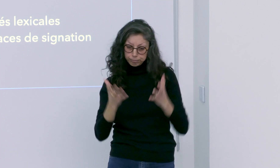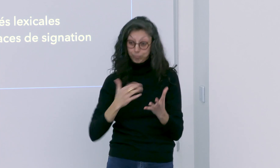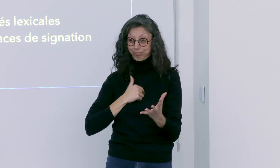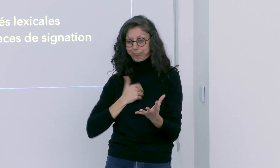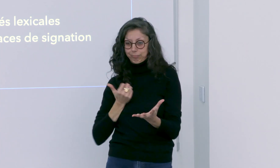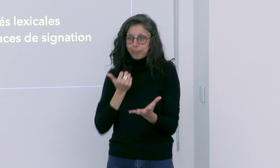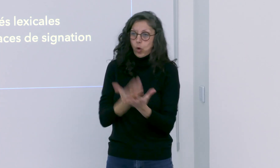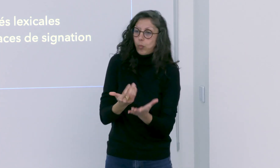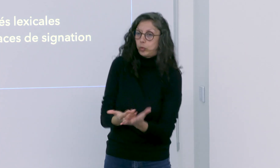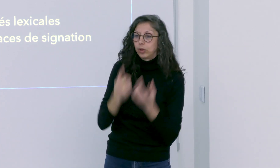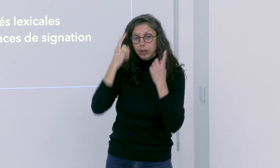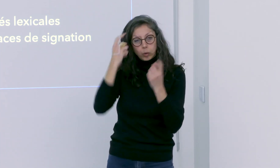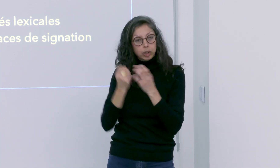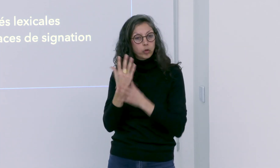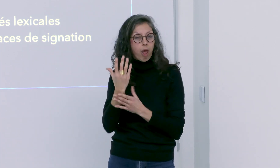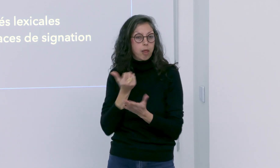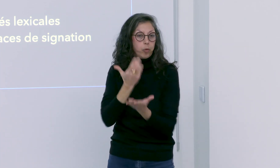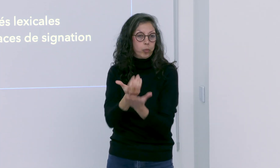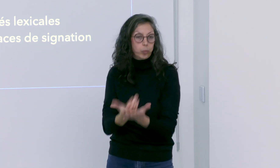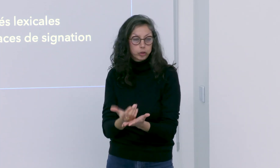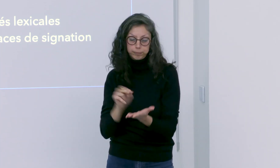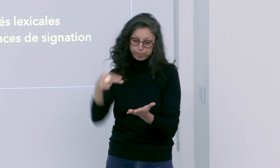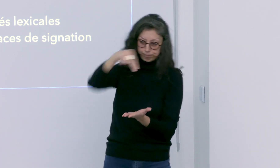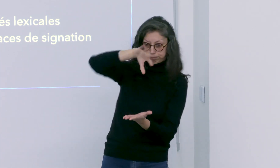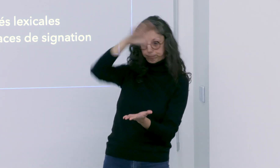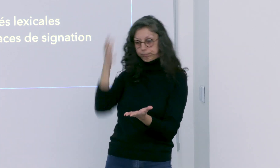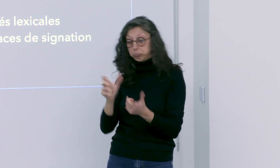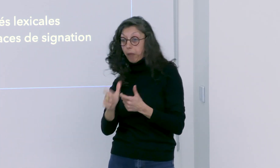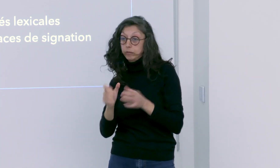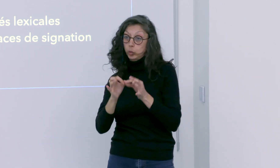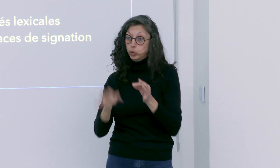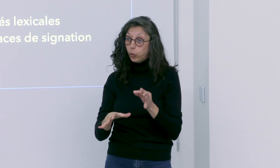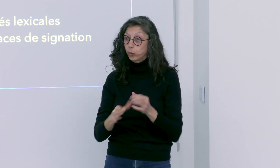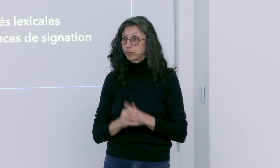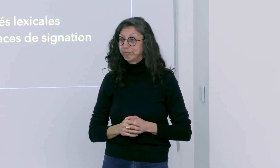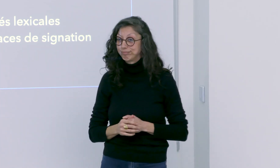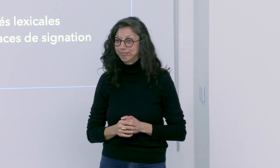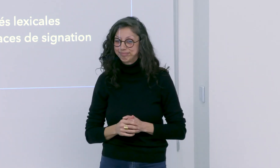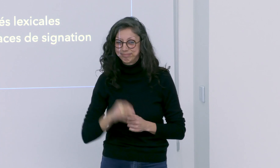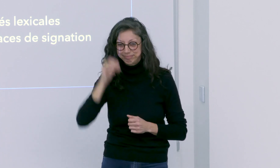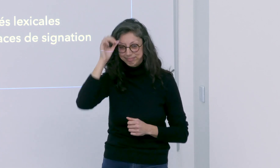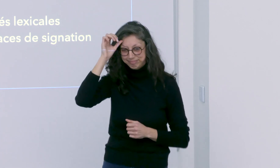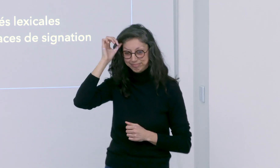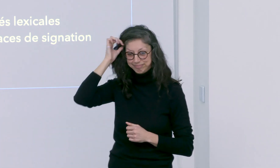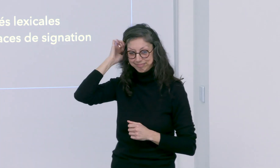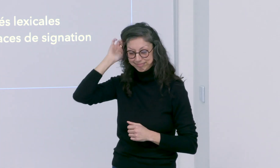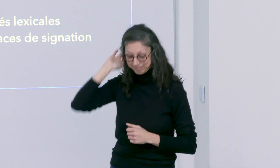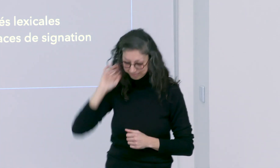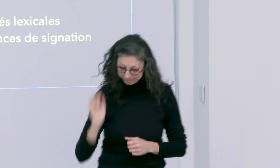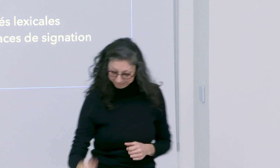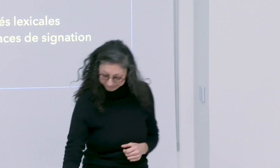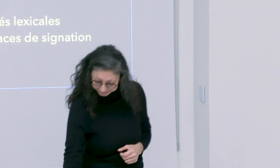expliciter davantage ce verbe changer, les différentes propositions théoriques que j'ai pu proposer au travers de ces analyses.